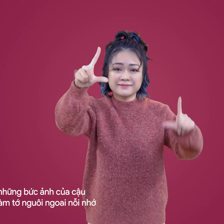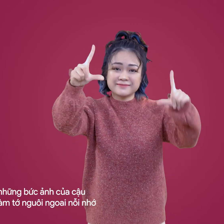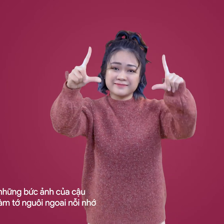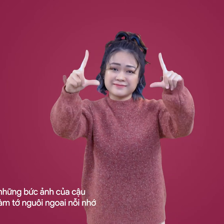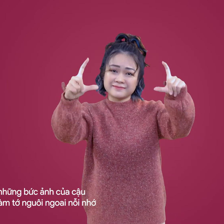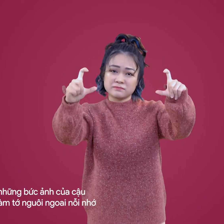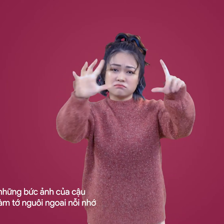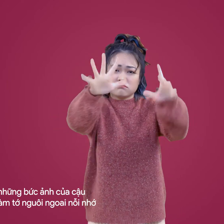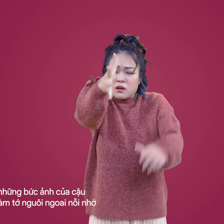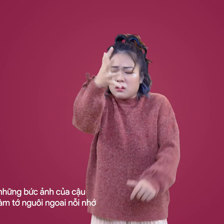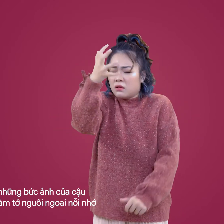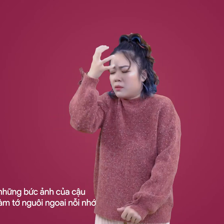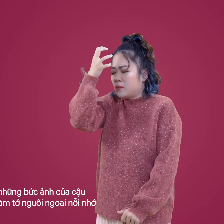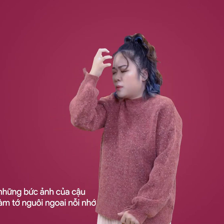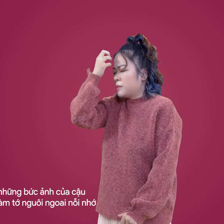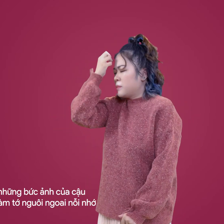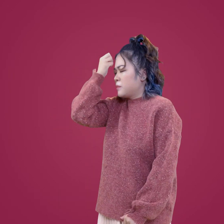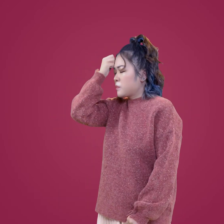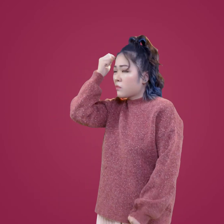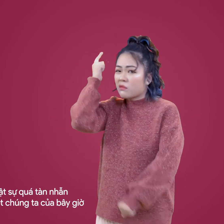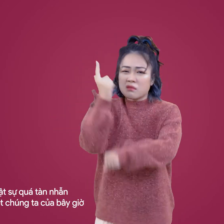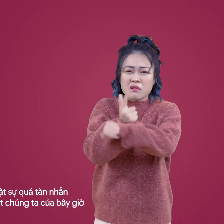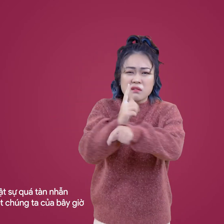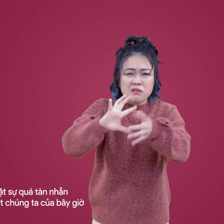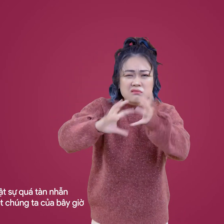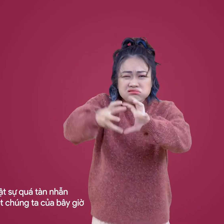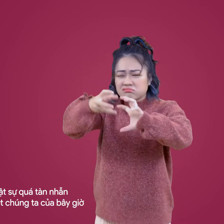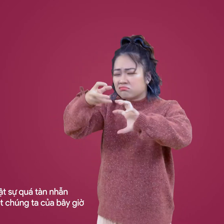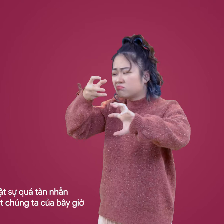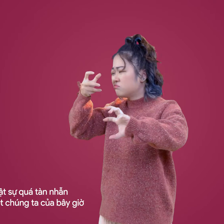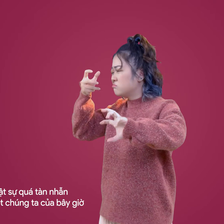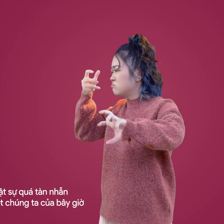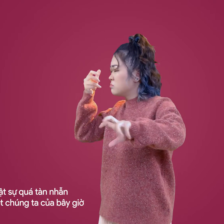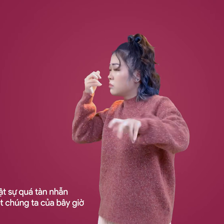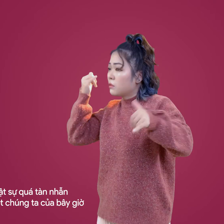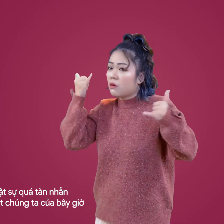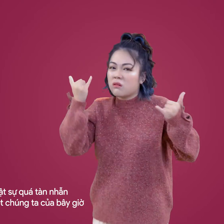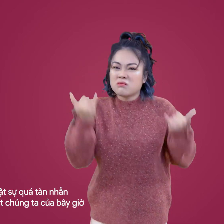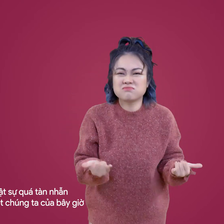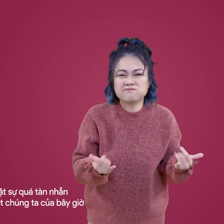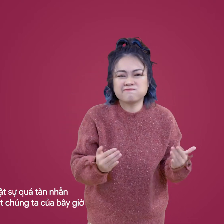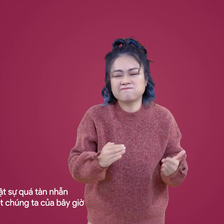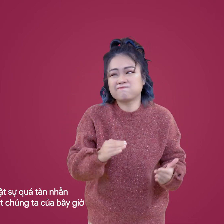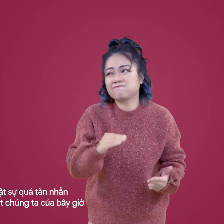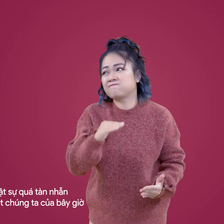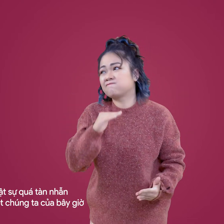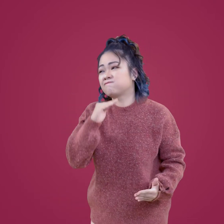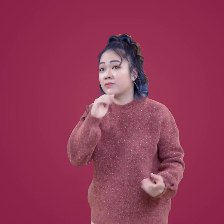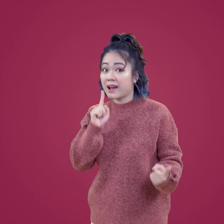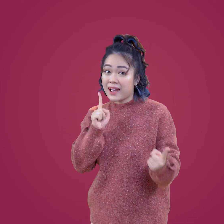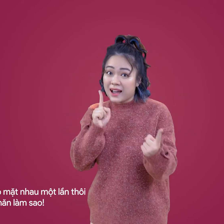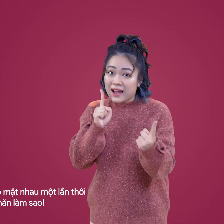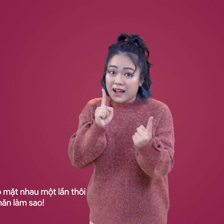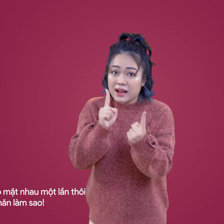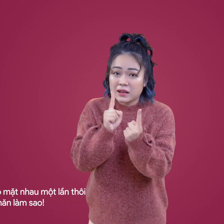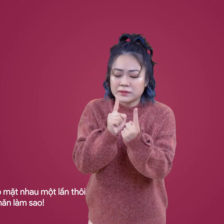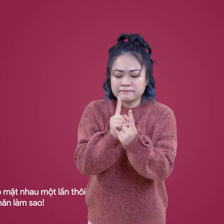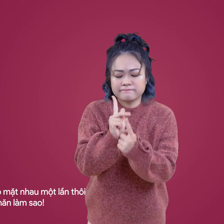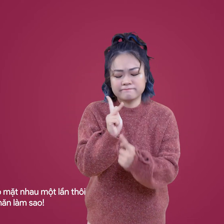보고 갈 수도 보고싶다 너무 약속한 시간 나는 우리가 꿈입니다 이제 얼굴 놔봐 보는